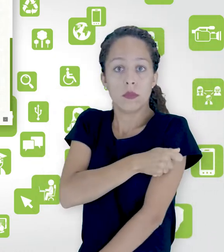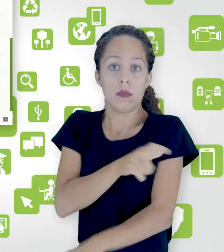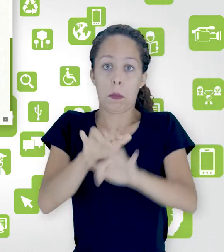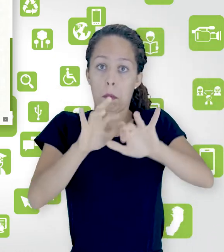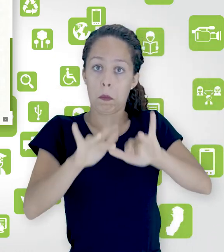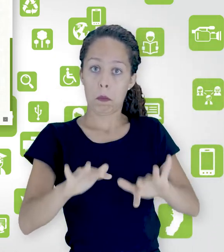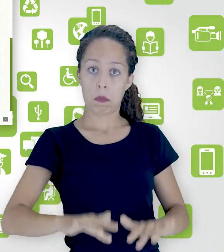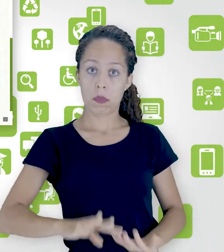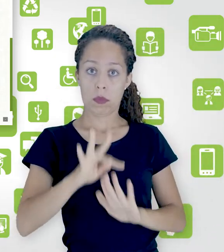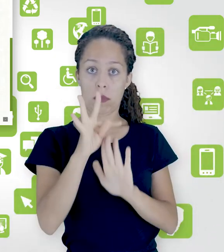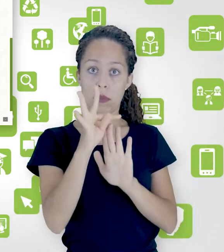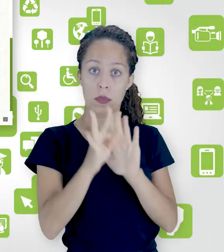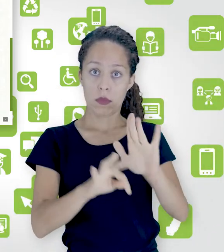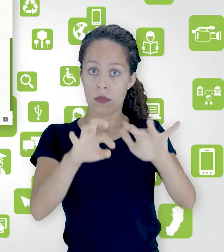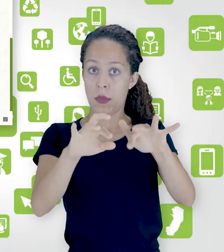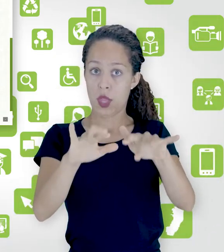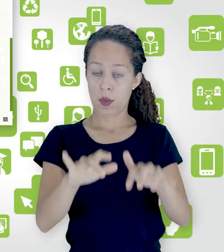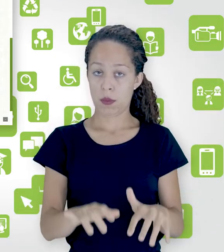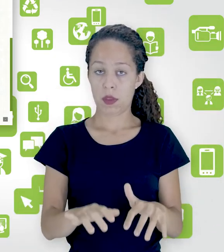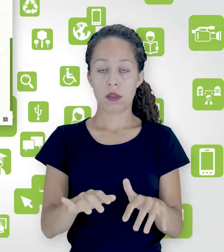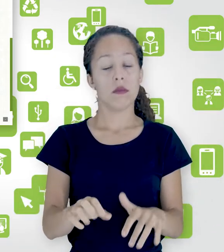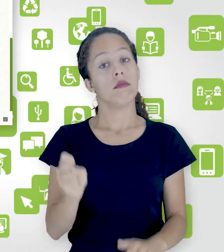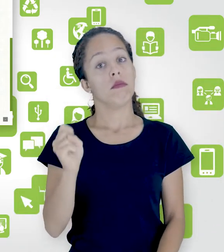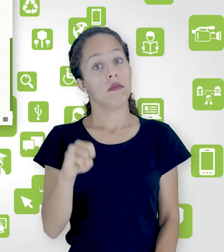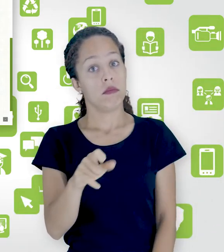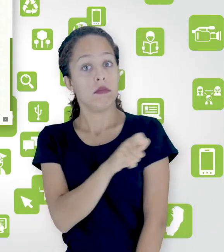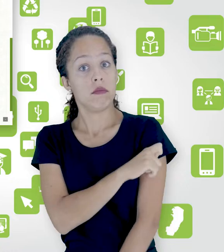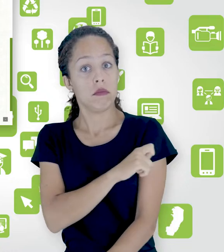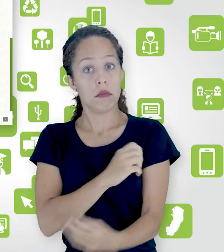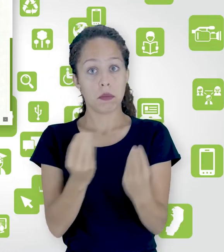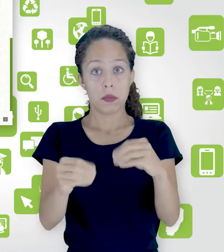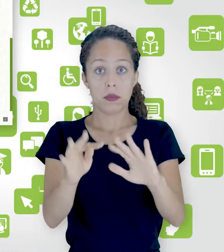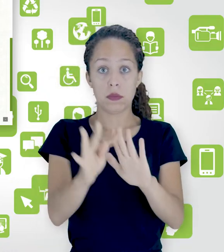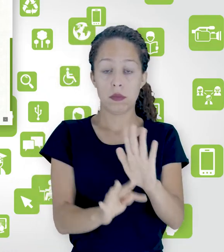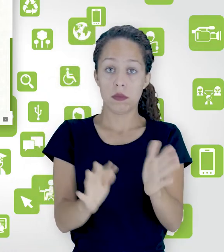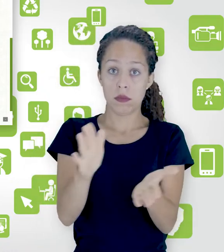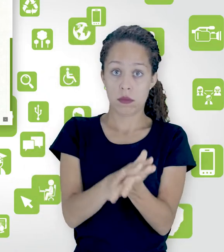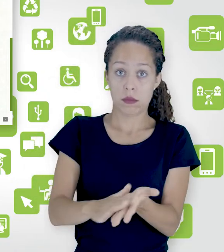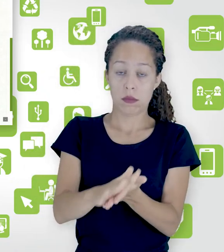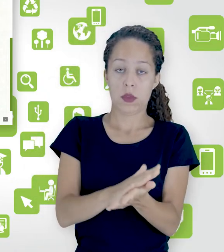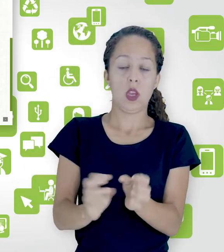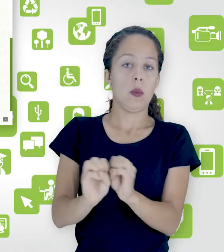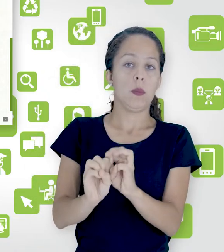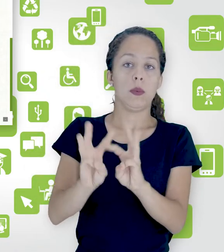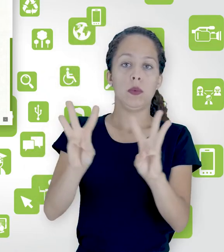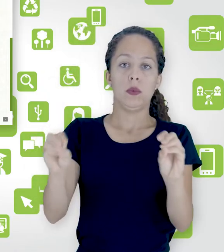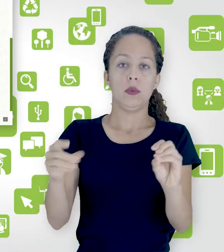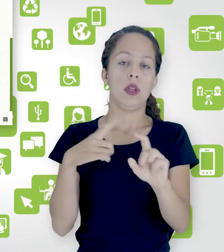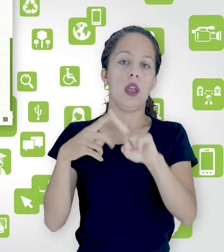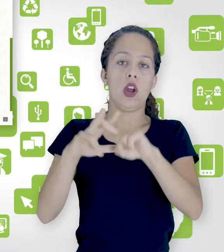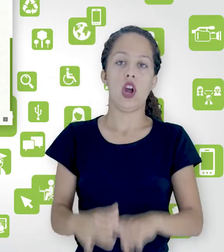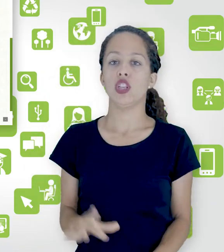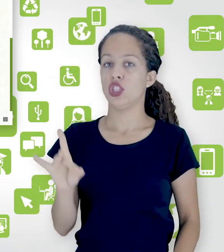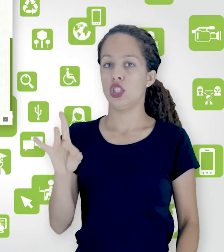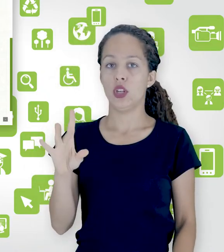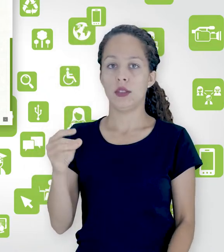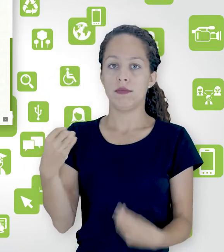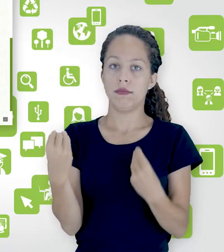que caso o aluno não insira um texto, o mudo já corrige automaticamente como